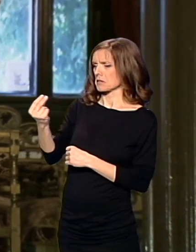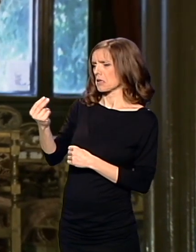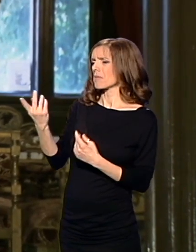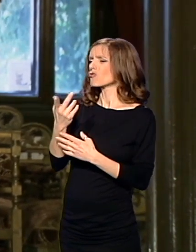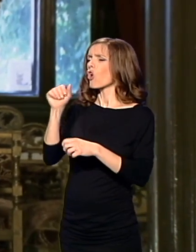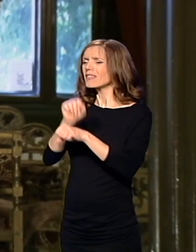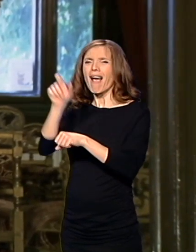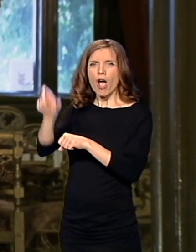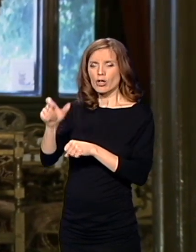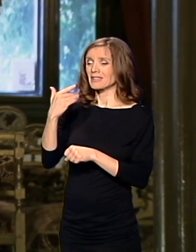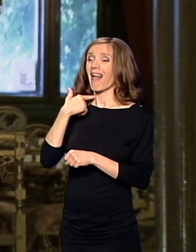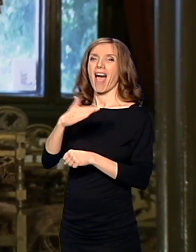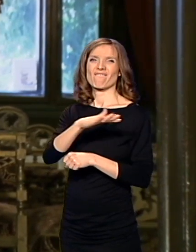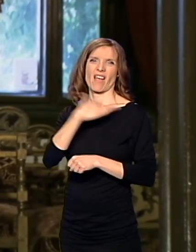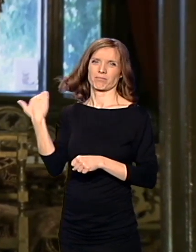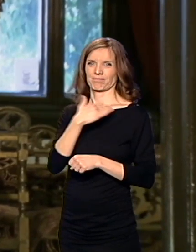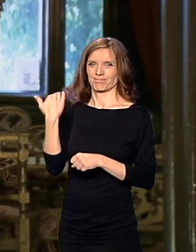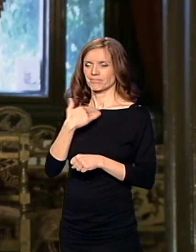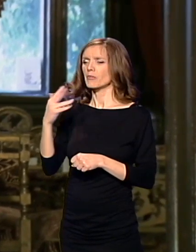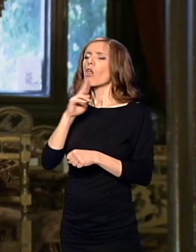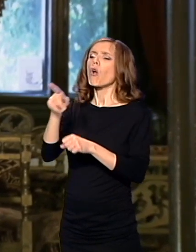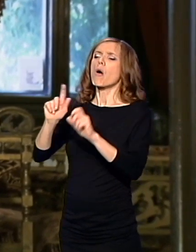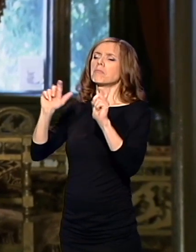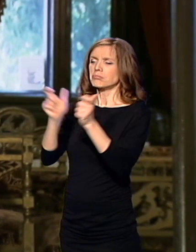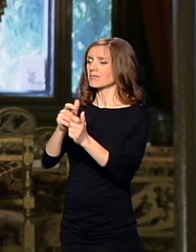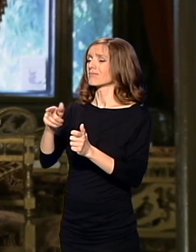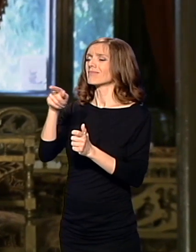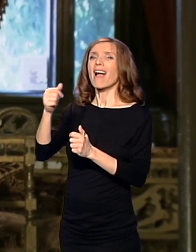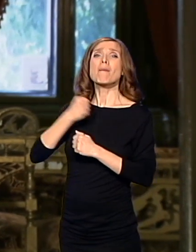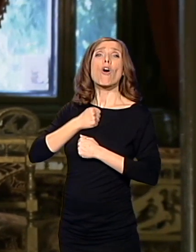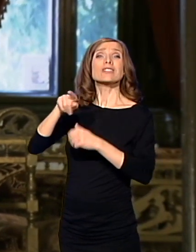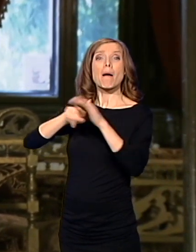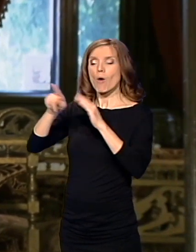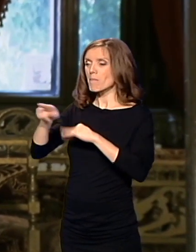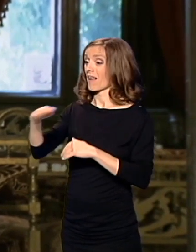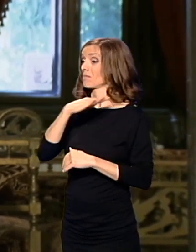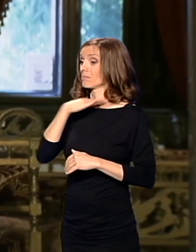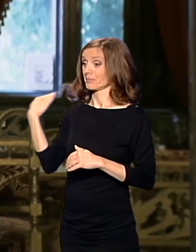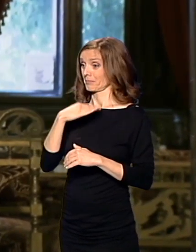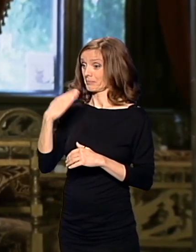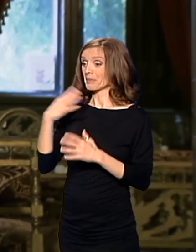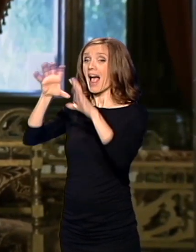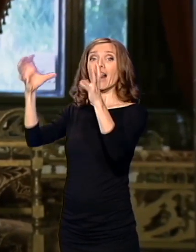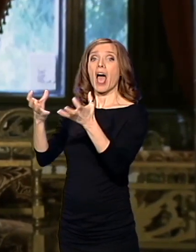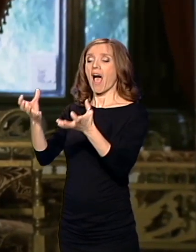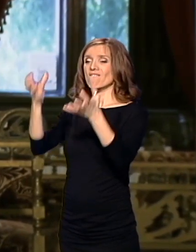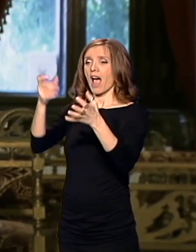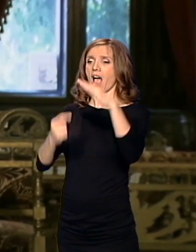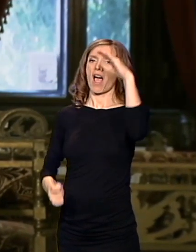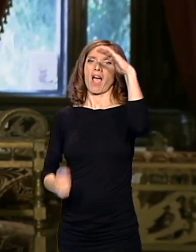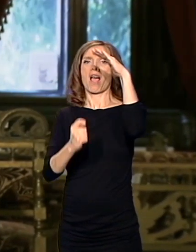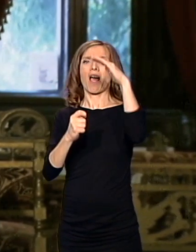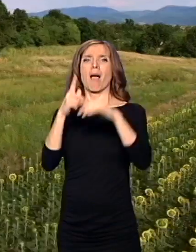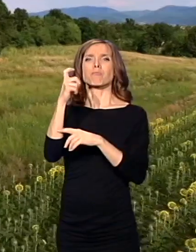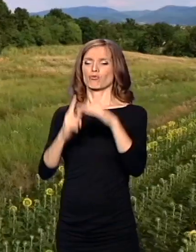talca ili ovih uhoćenih pogljubilnih regruta pronosili kroz Petrovac varoš, na bijene, na